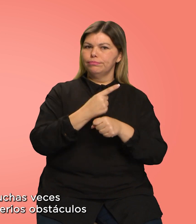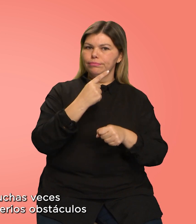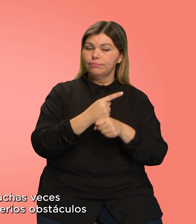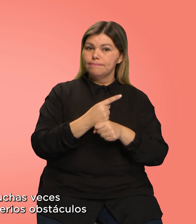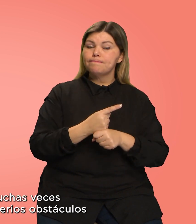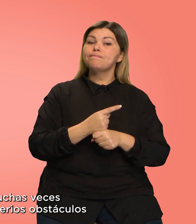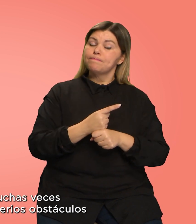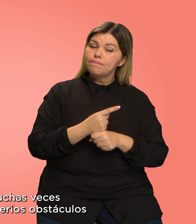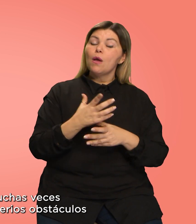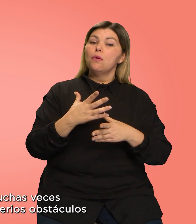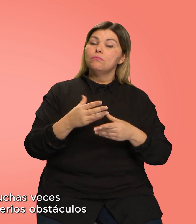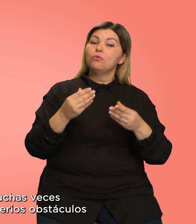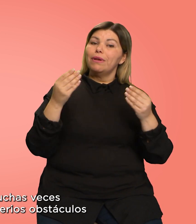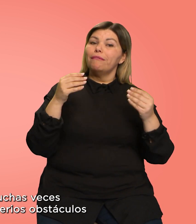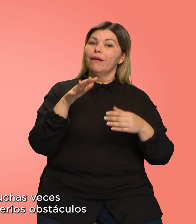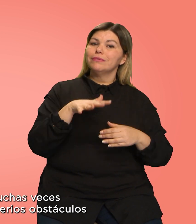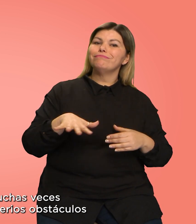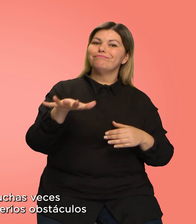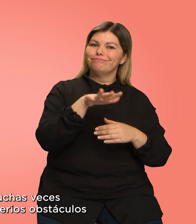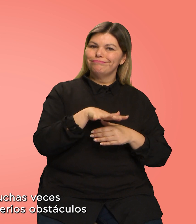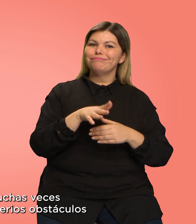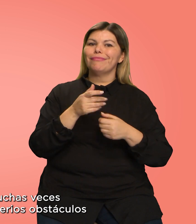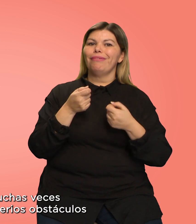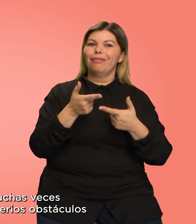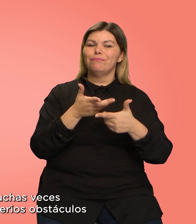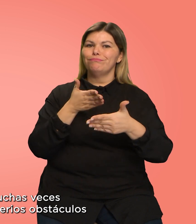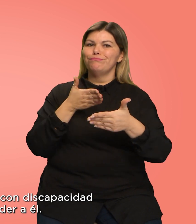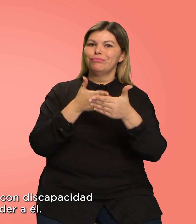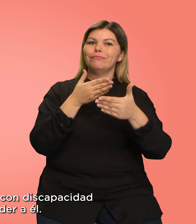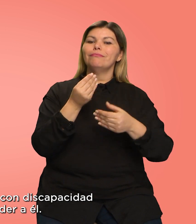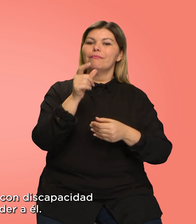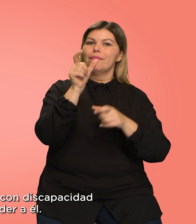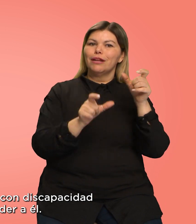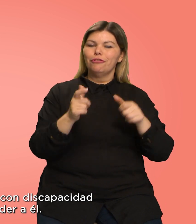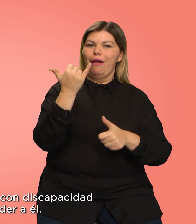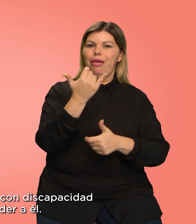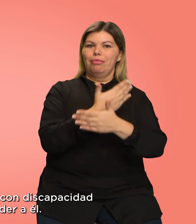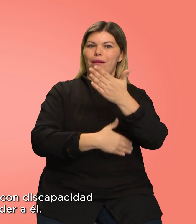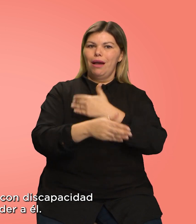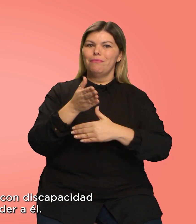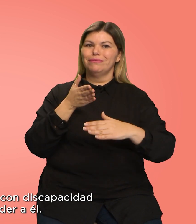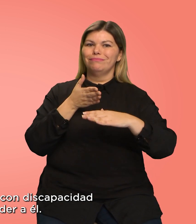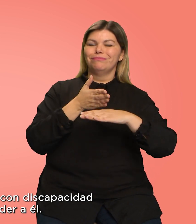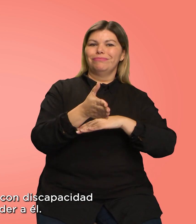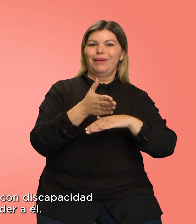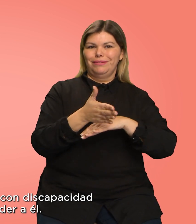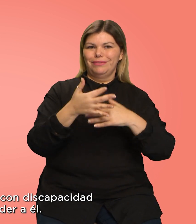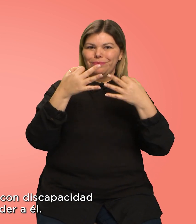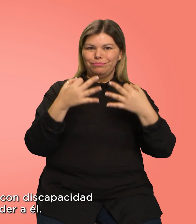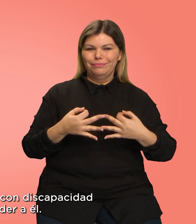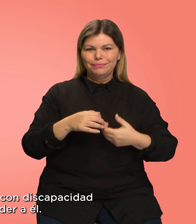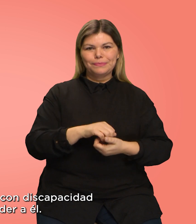Sin embargo, muchas veces el entorno presenta serios obstáculos para que las personas con discapacidad puedan acceder a él.